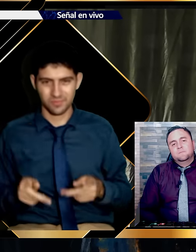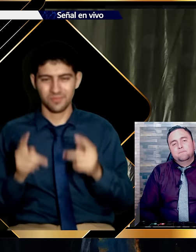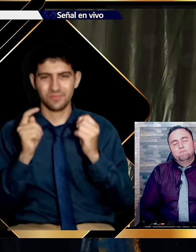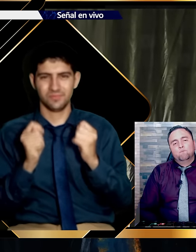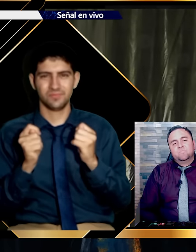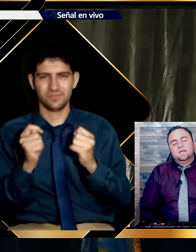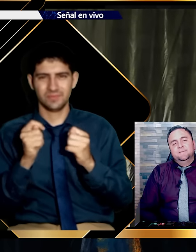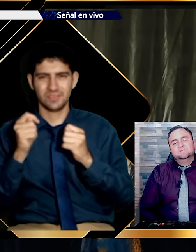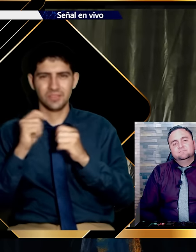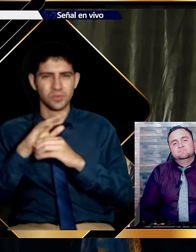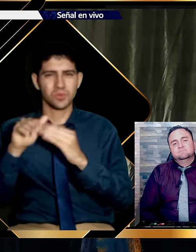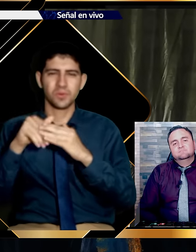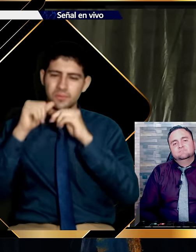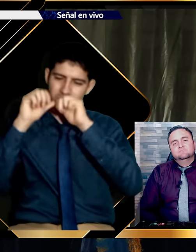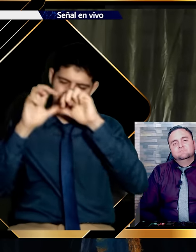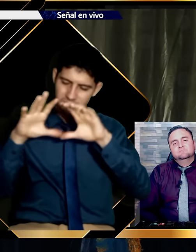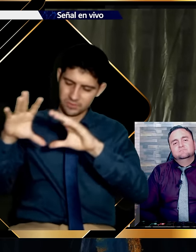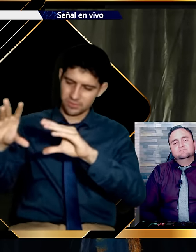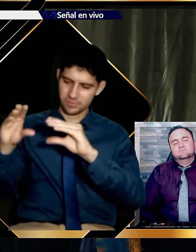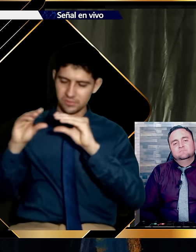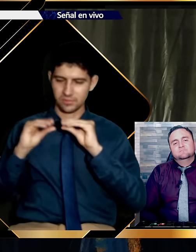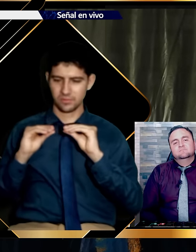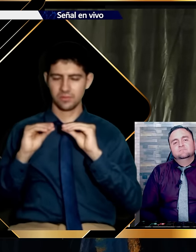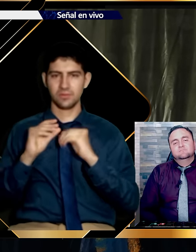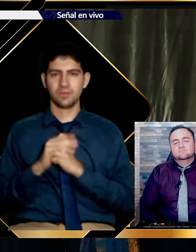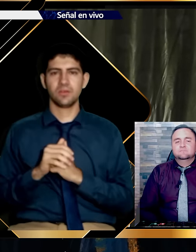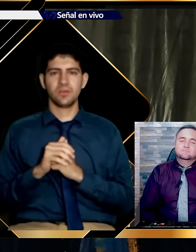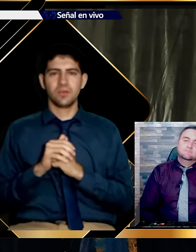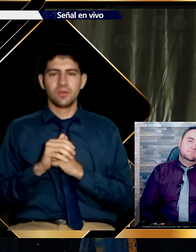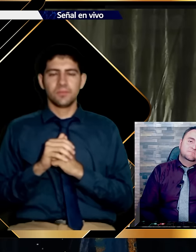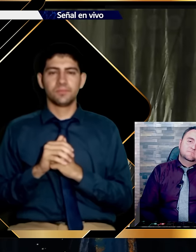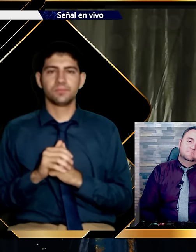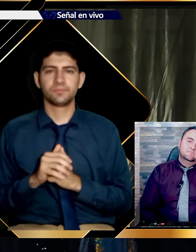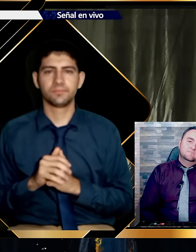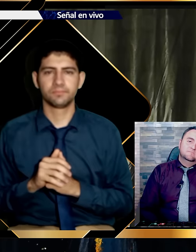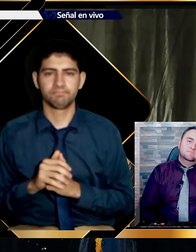Comerás en esta mesa. Pero un día el rey se fue a la guerra.